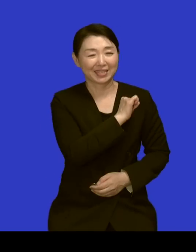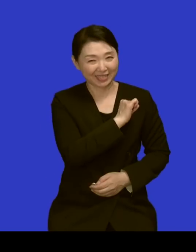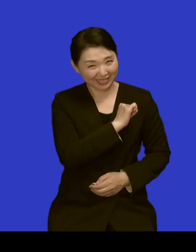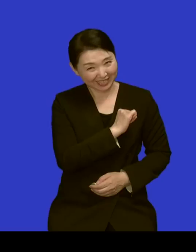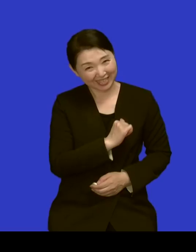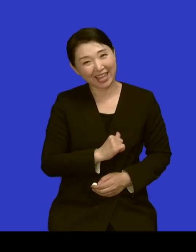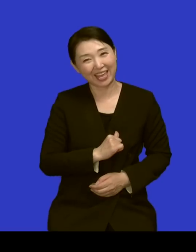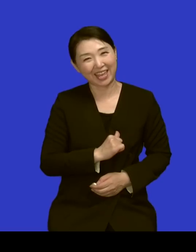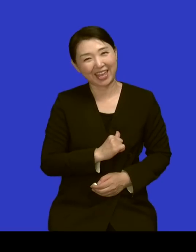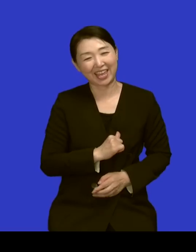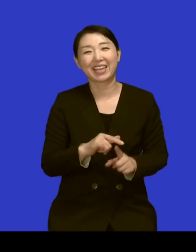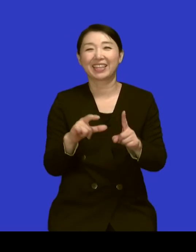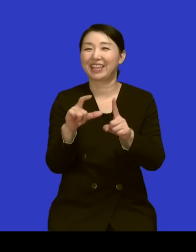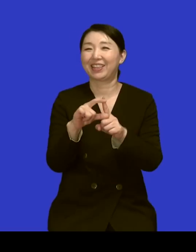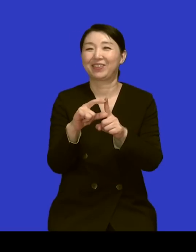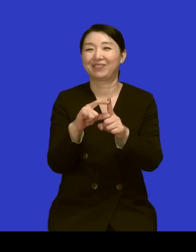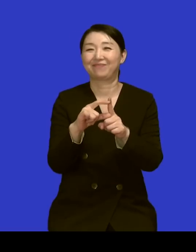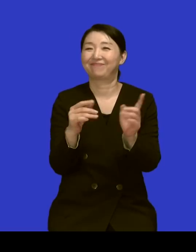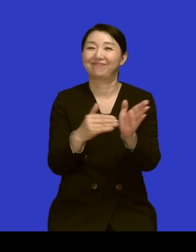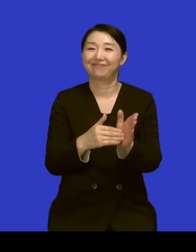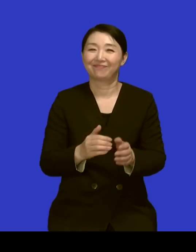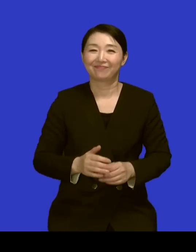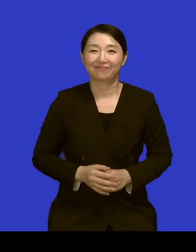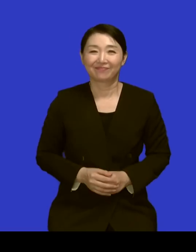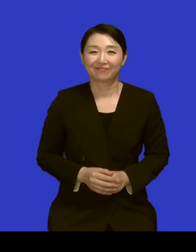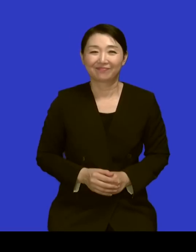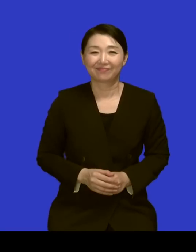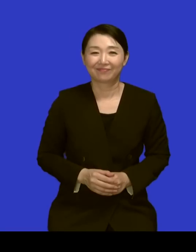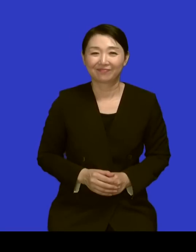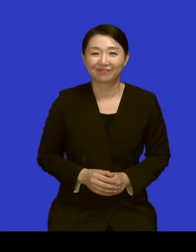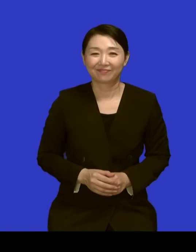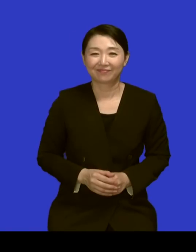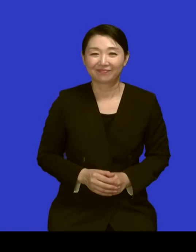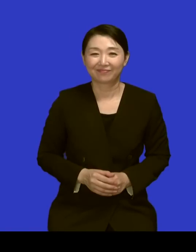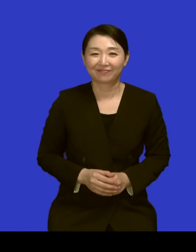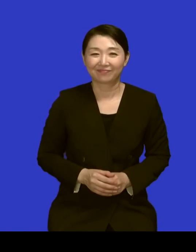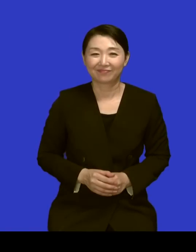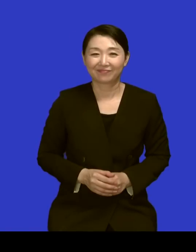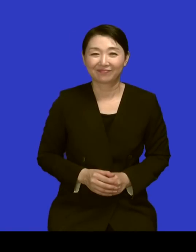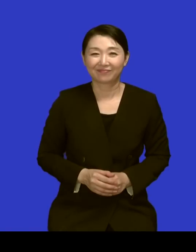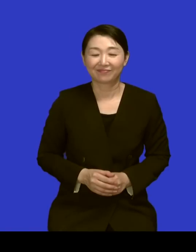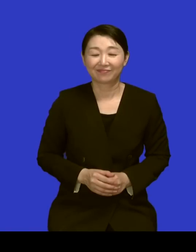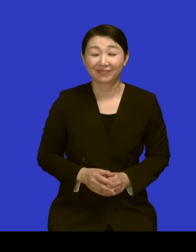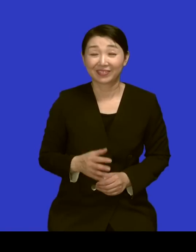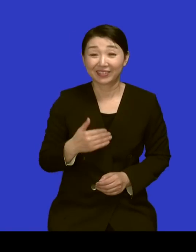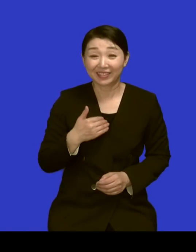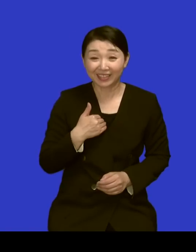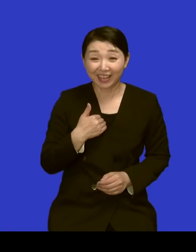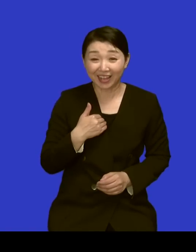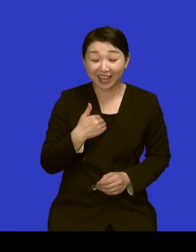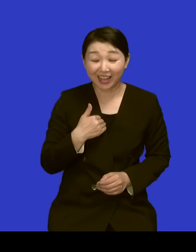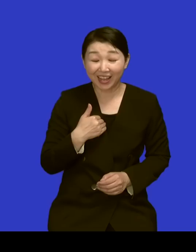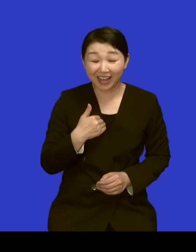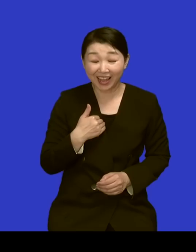싶어요 네 맞아요 그러니까 좀 맥없는 얘기일 수도 있는데 아니요 이따가 좀 얘기를 할게요 그래요